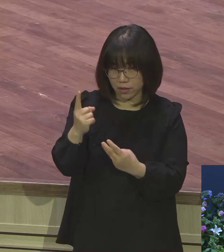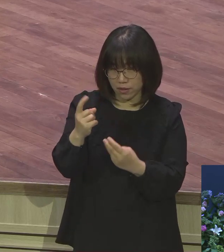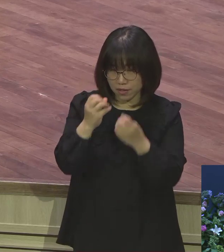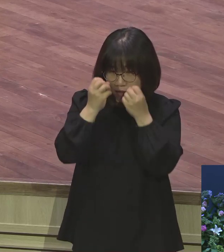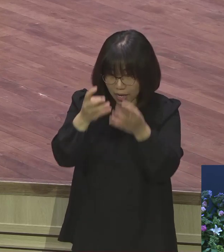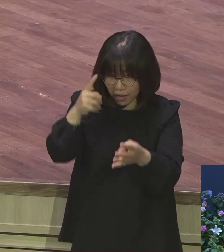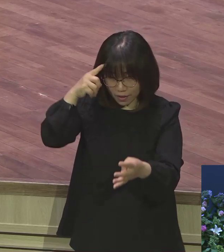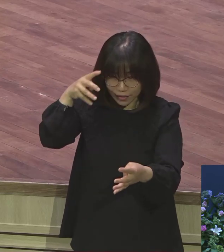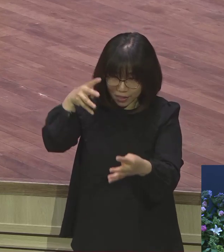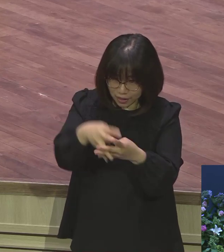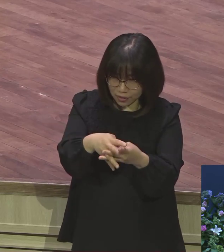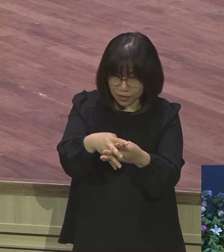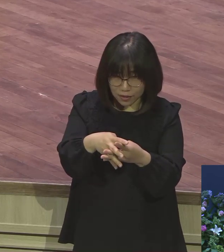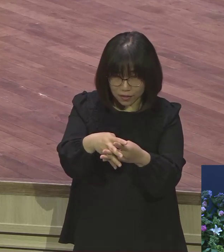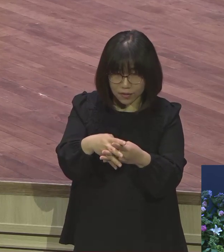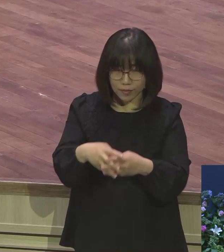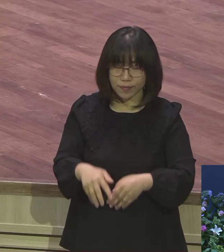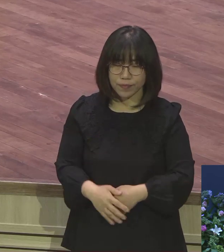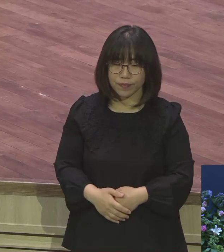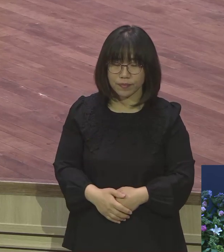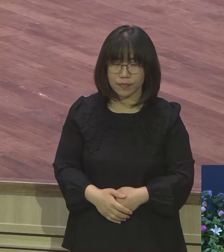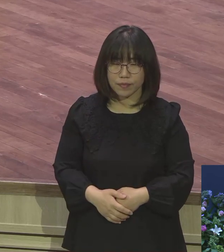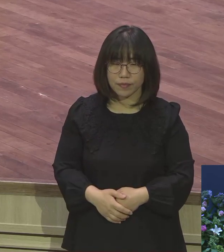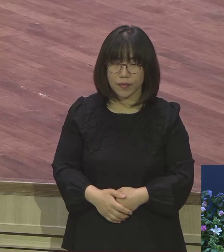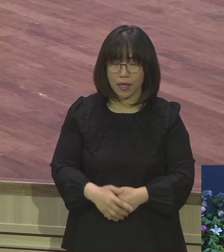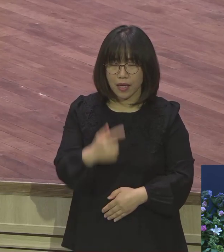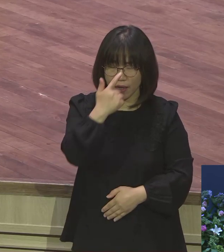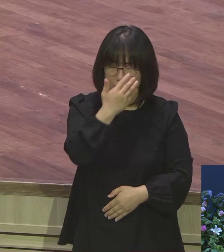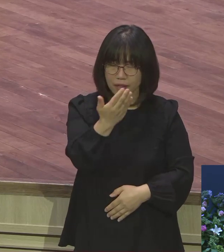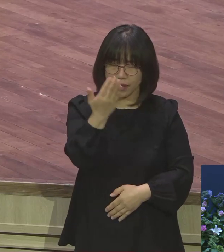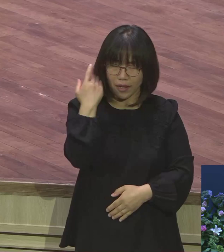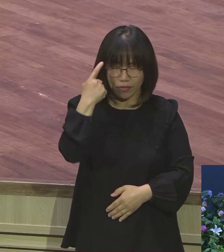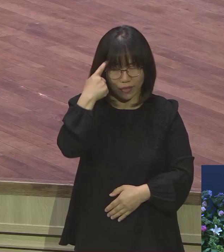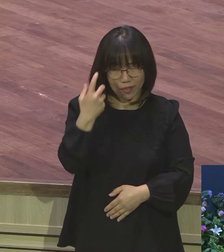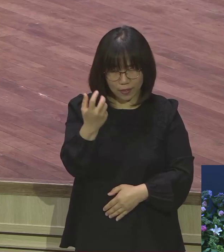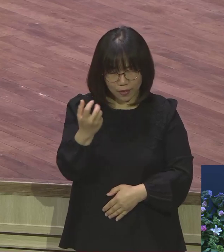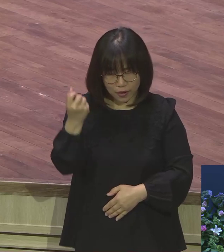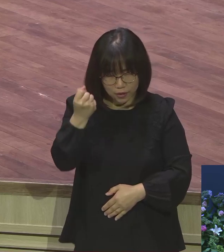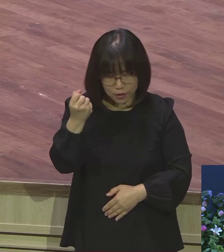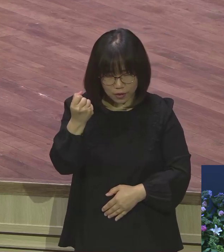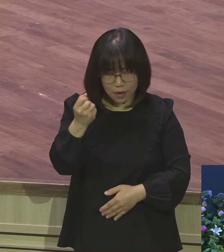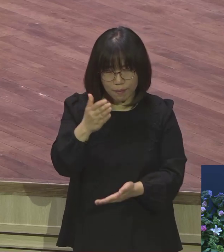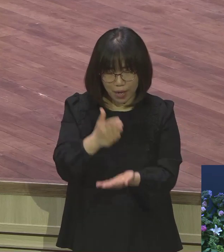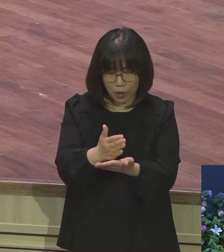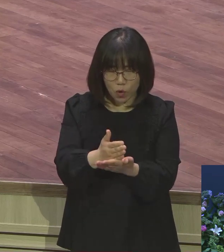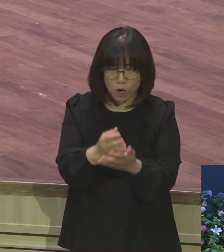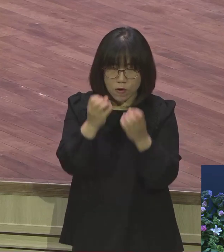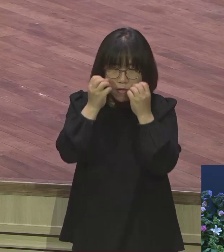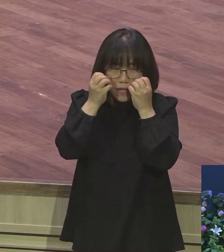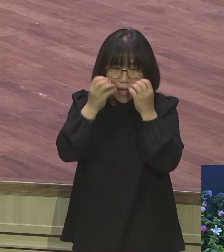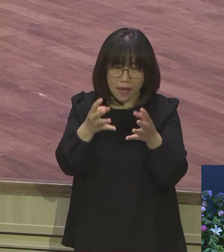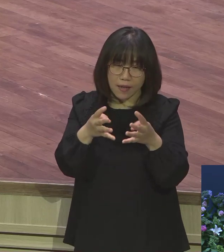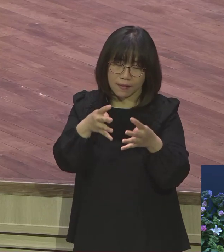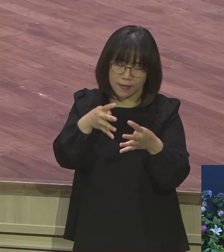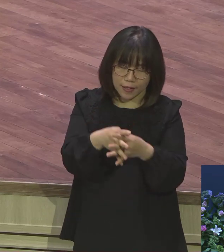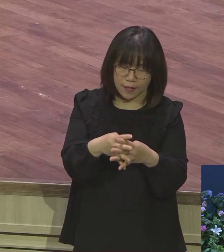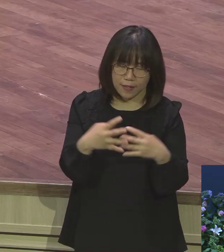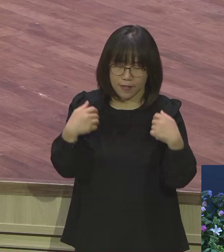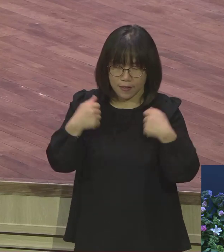이렇게 고통당하는 것은 예틀에 빠져서 그렇습니다. 이제부터 하나님 새틀로 밖에 가야죠. 없어서 예틀에서 빠져나와야 돼요.